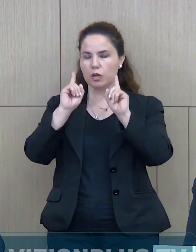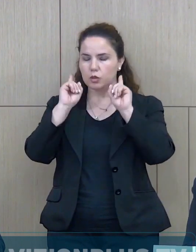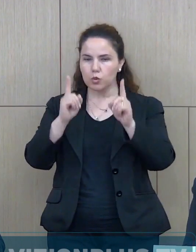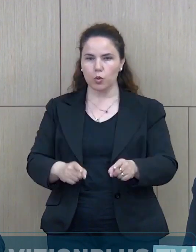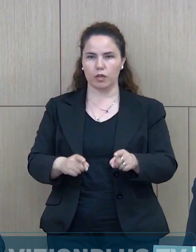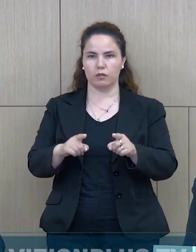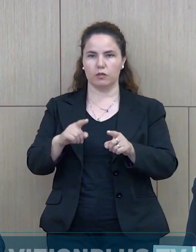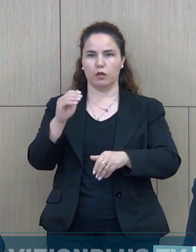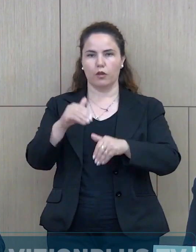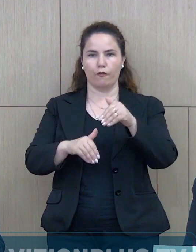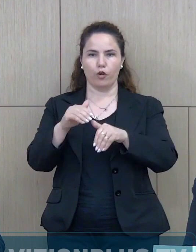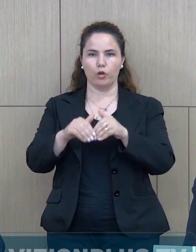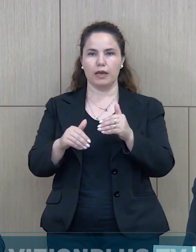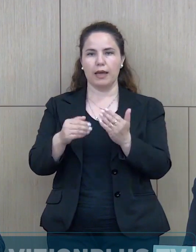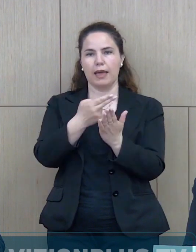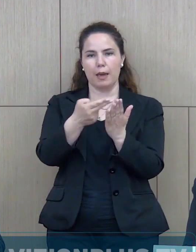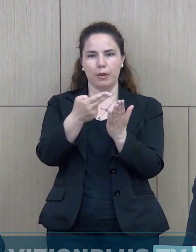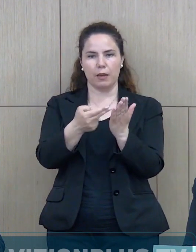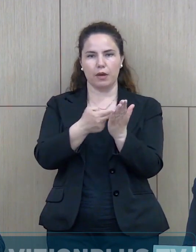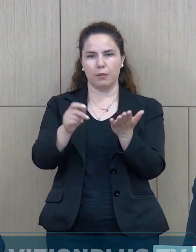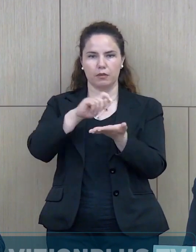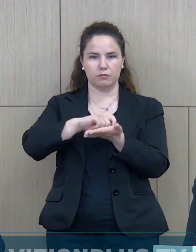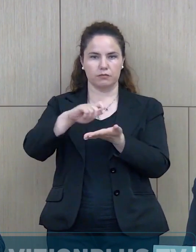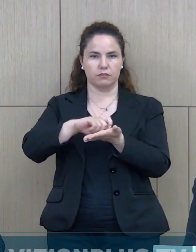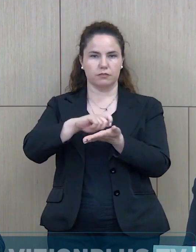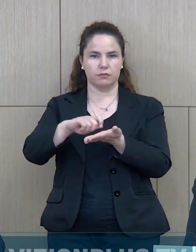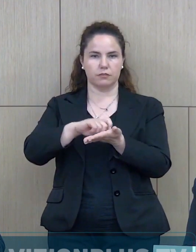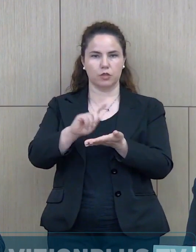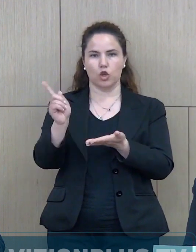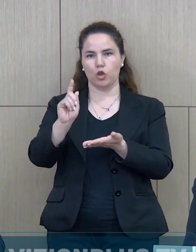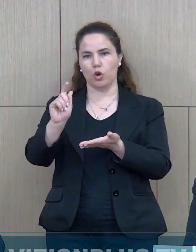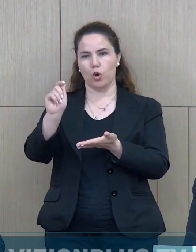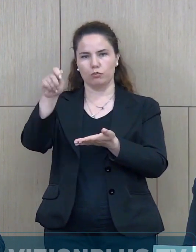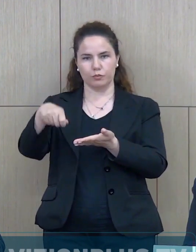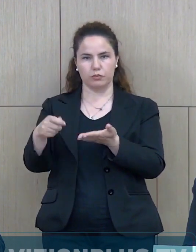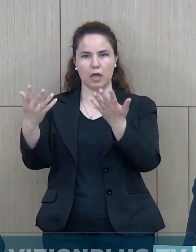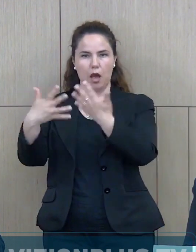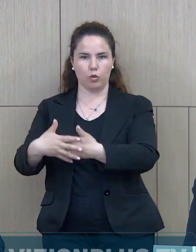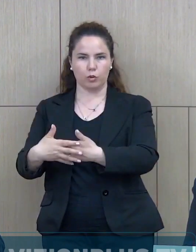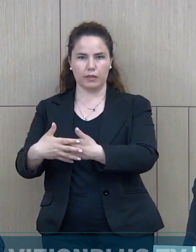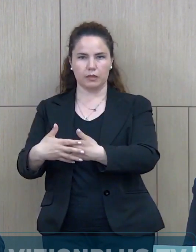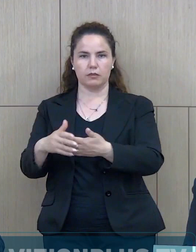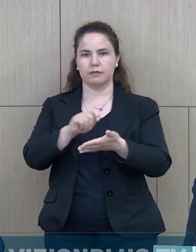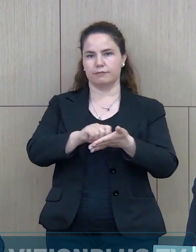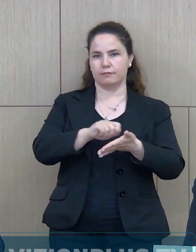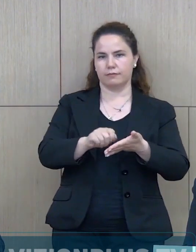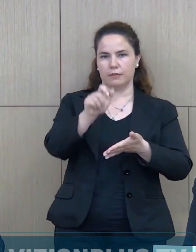bëhet me mënyrën tradicionalet, pasi në aspektin teknik